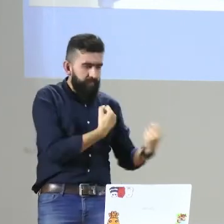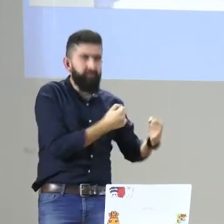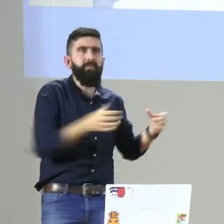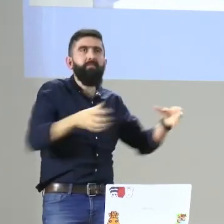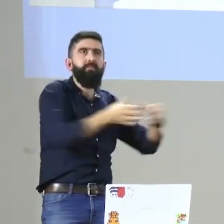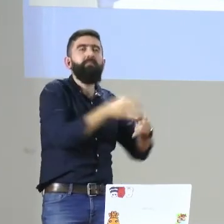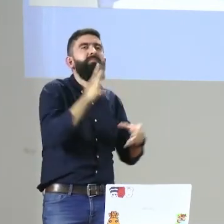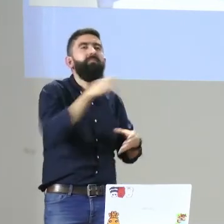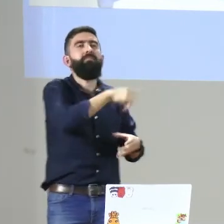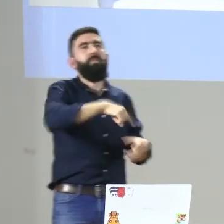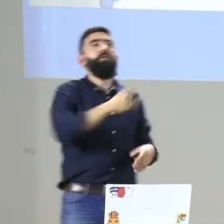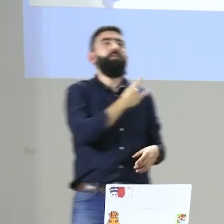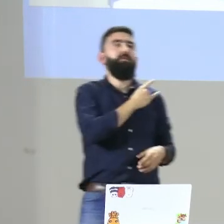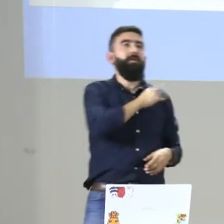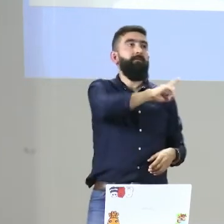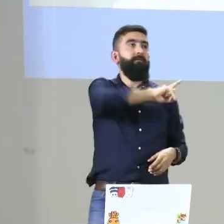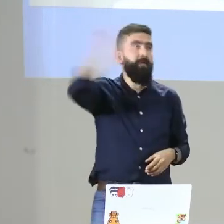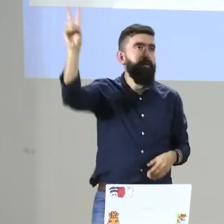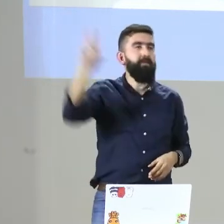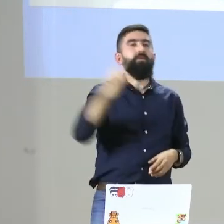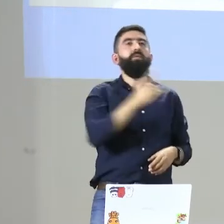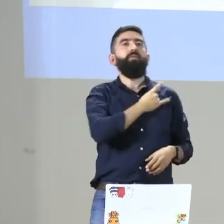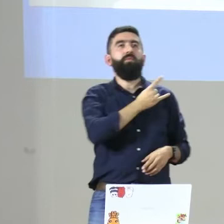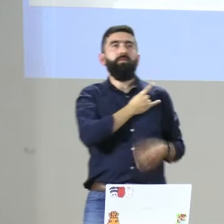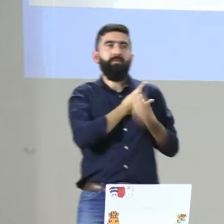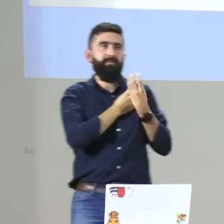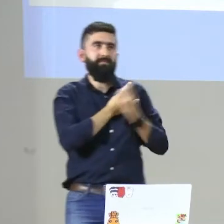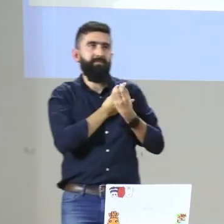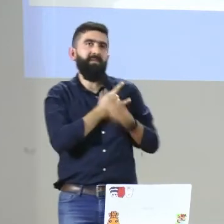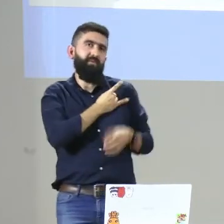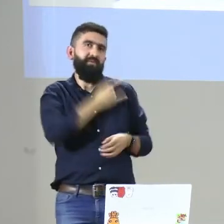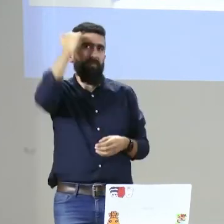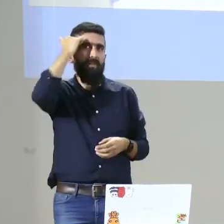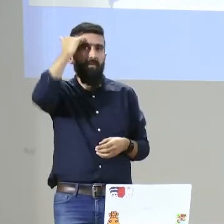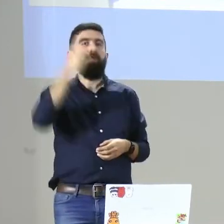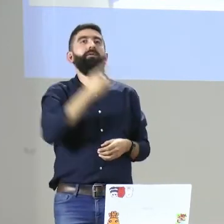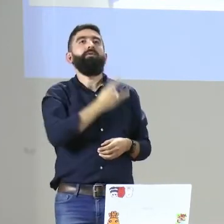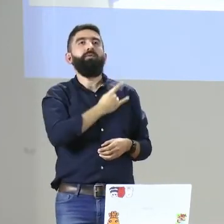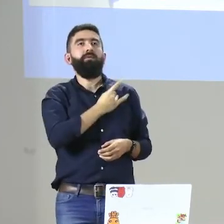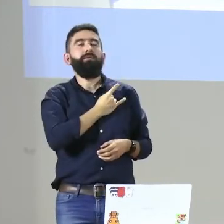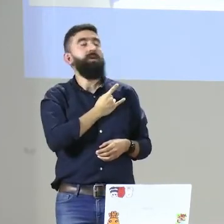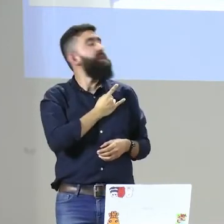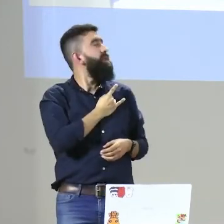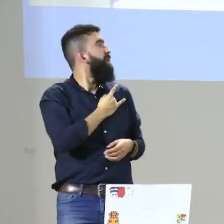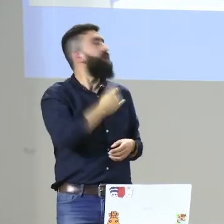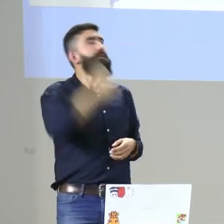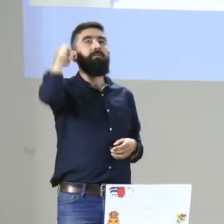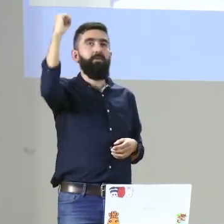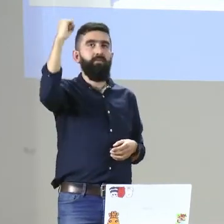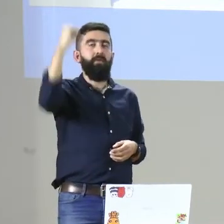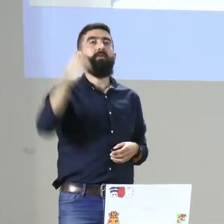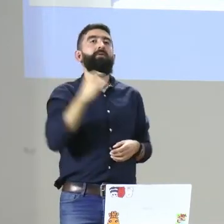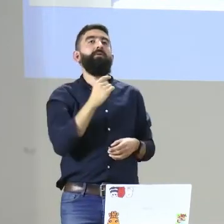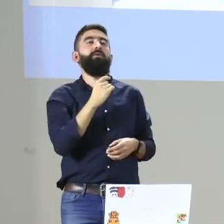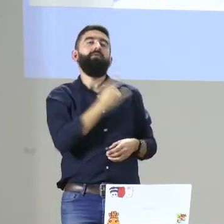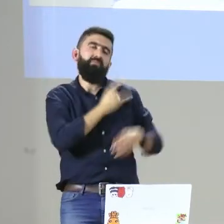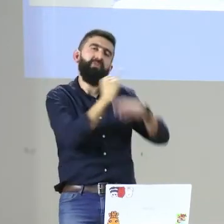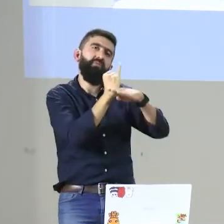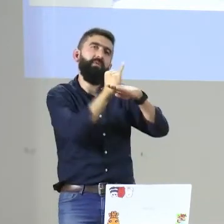INSOR y por la Federación Nacional de Estudios de Colombia, FENASCOL, en asocio con diferentes representantes, la Universidad del Valle, la Universidad Pedagógica,